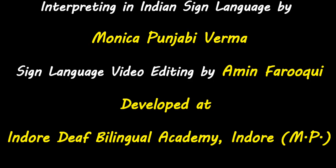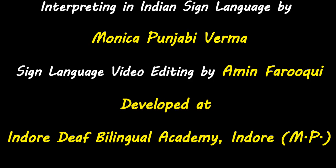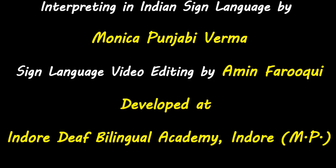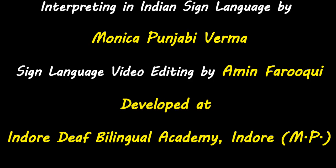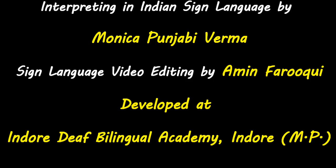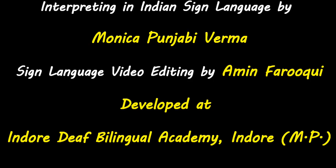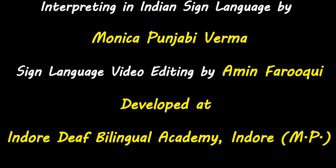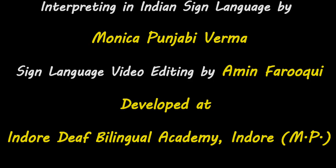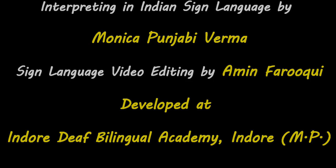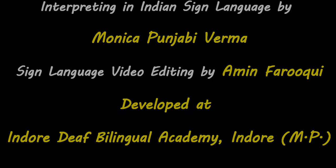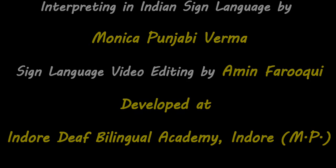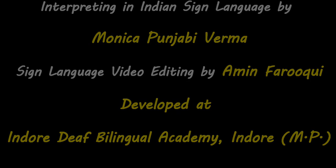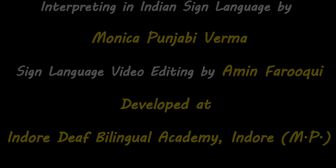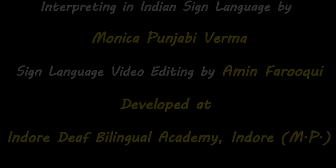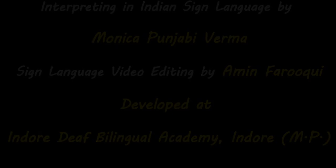ہمیں گئی